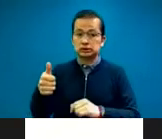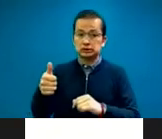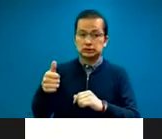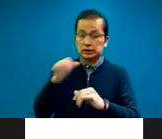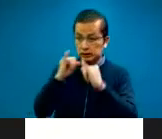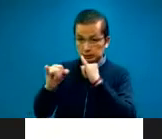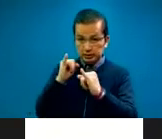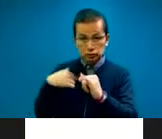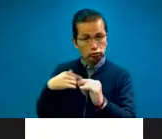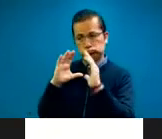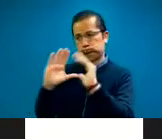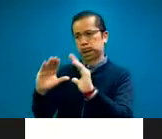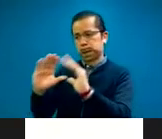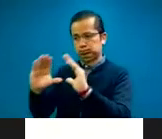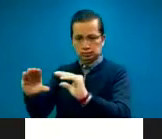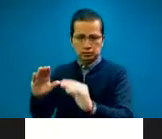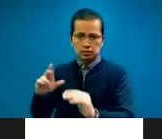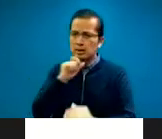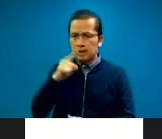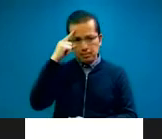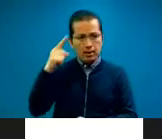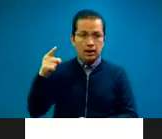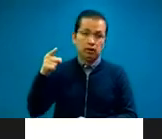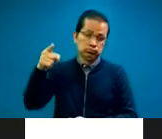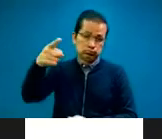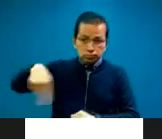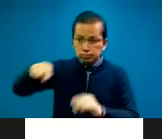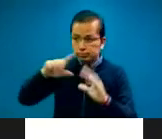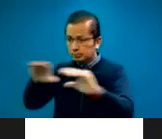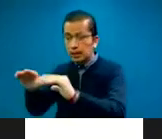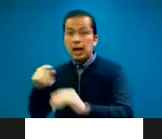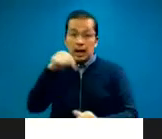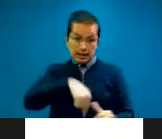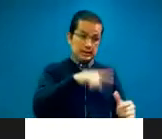también a capacitar intérpretes dentro de la asociación y fuera de la asociación.